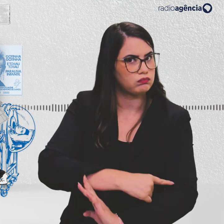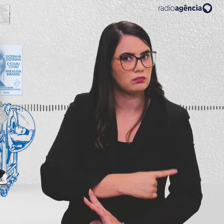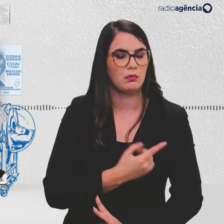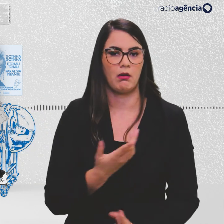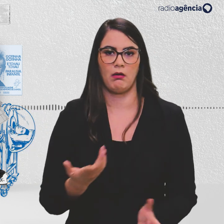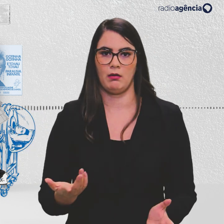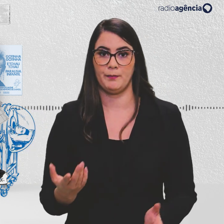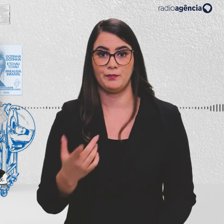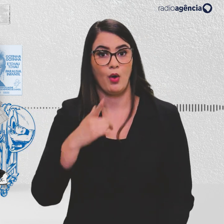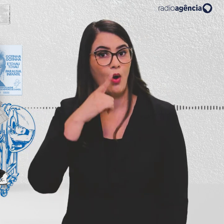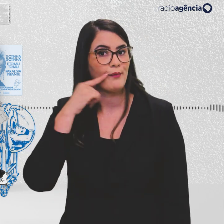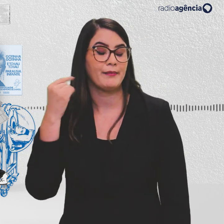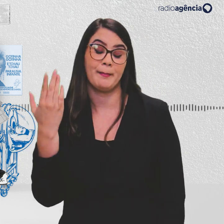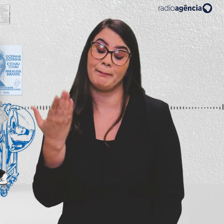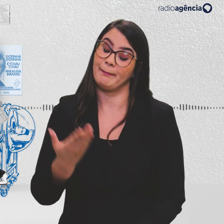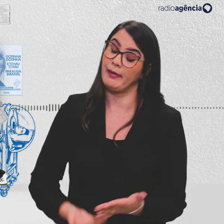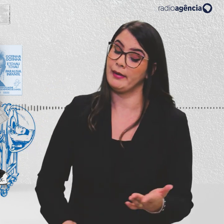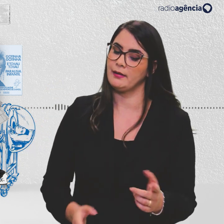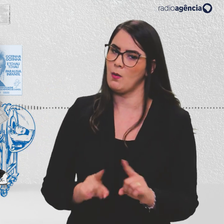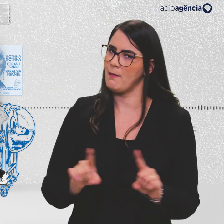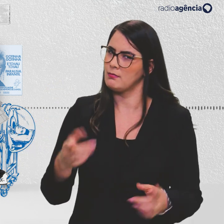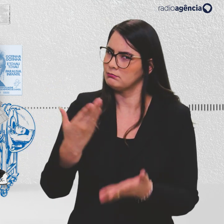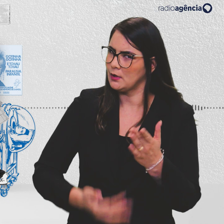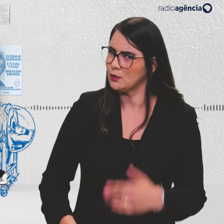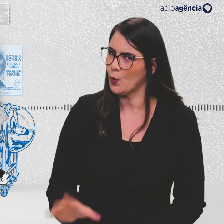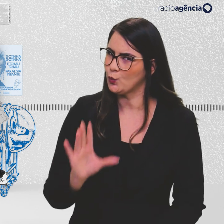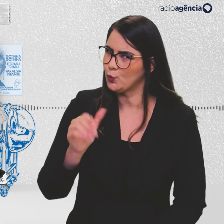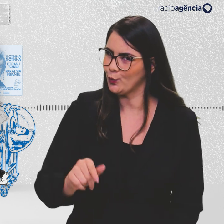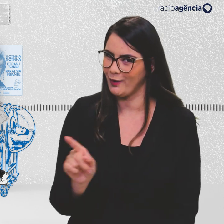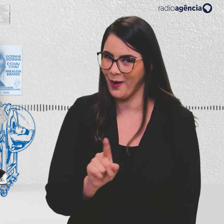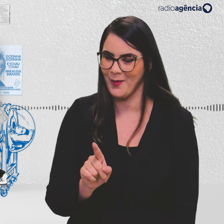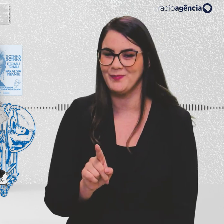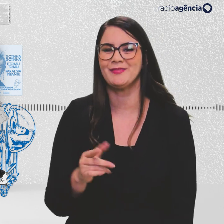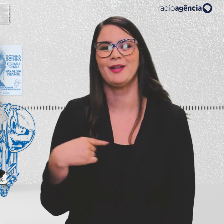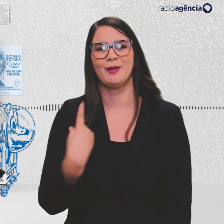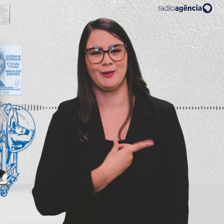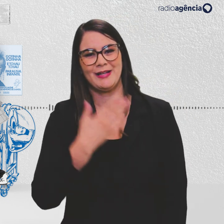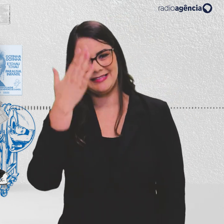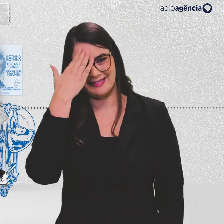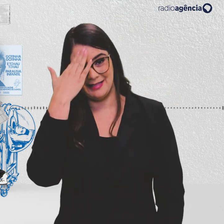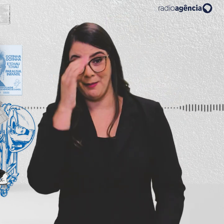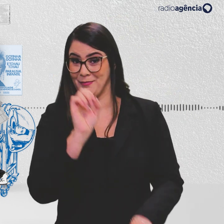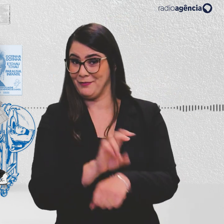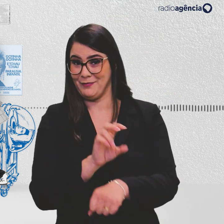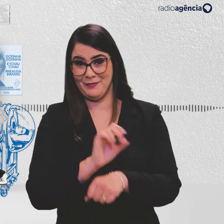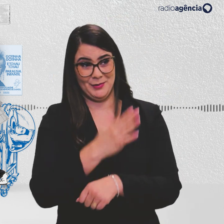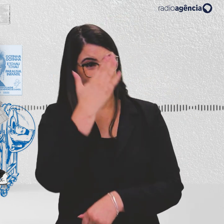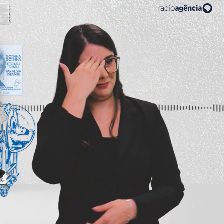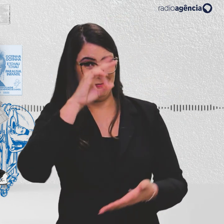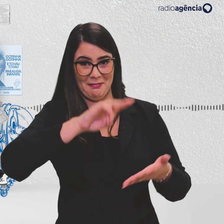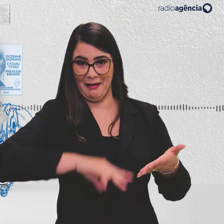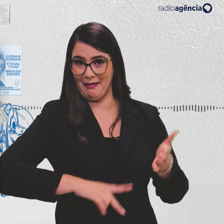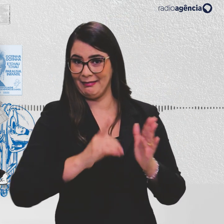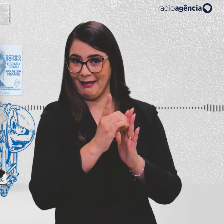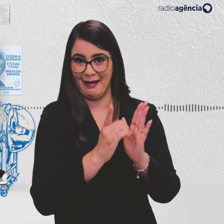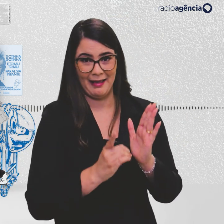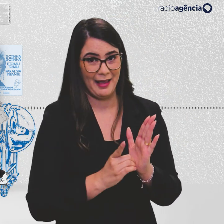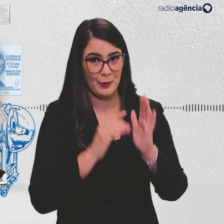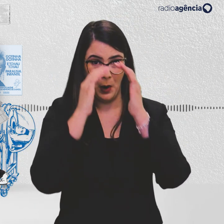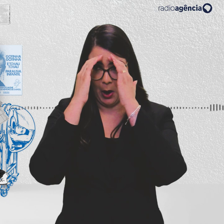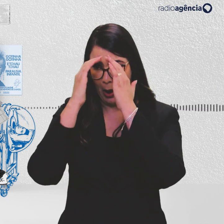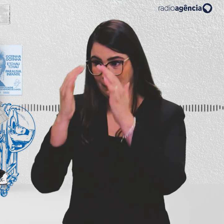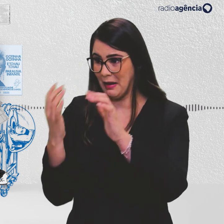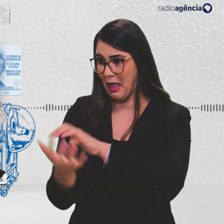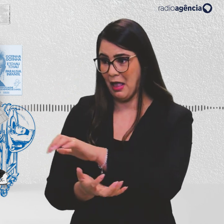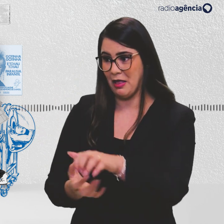Oswaldo Cruz perdeu a batalha, mas não perdeu a guerra. Como a gente sabe, os vírus não sabem ler decretos nem obedecem